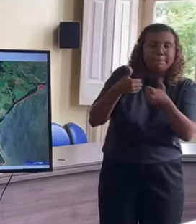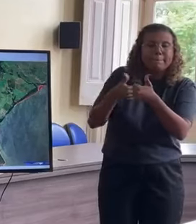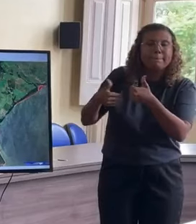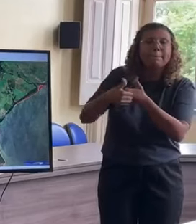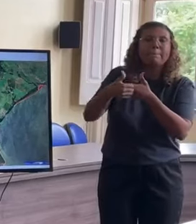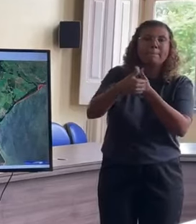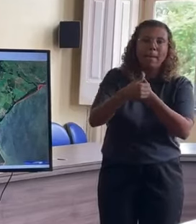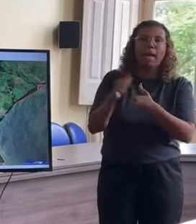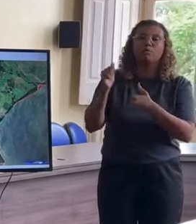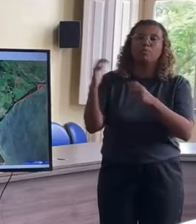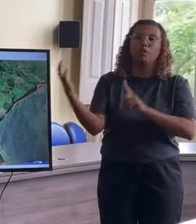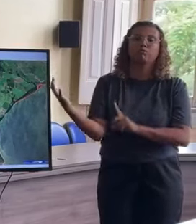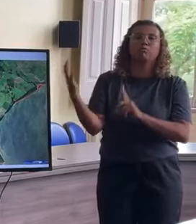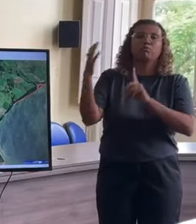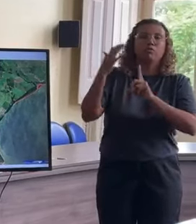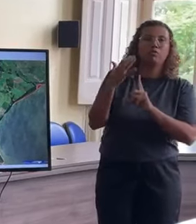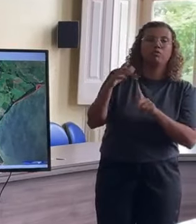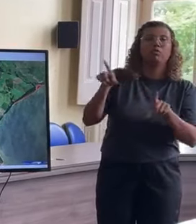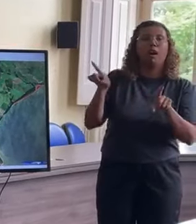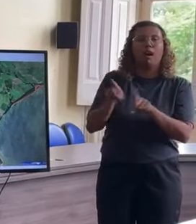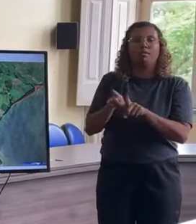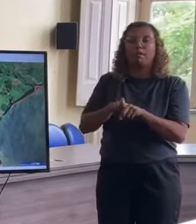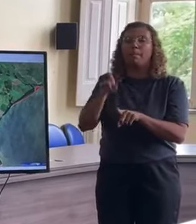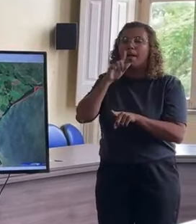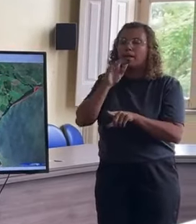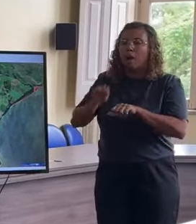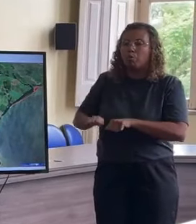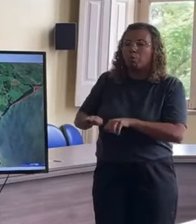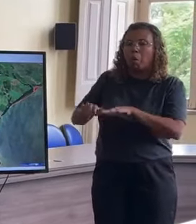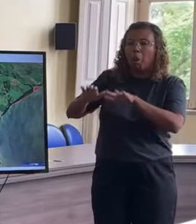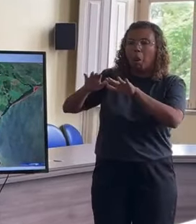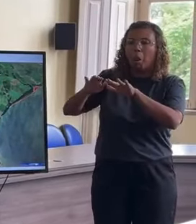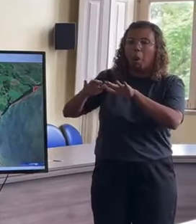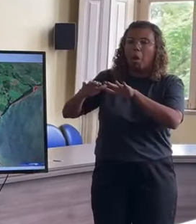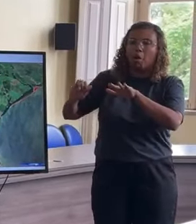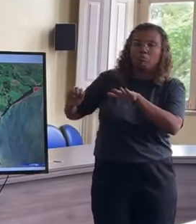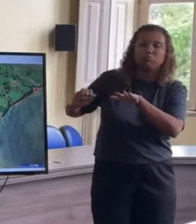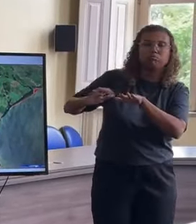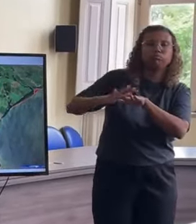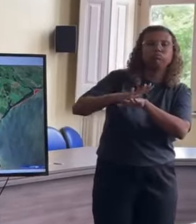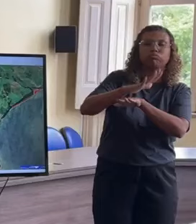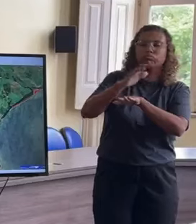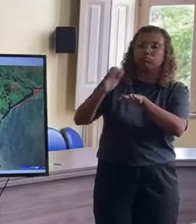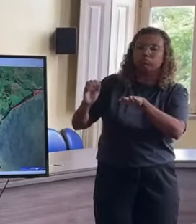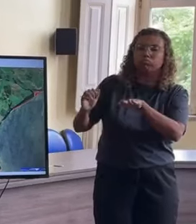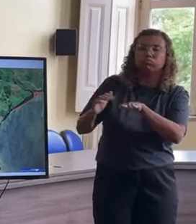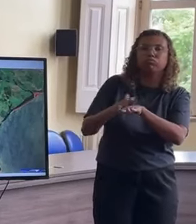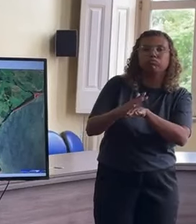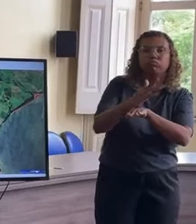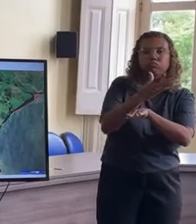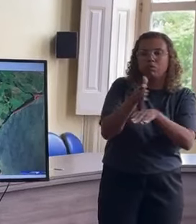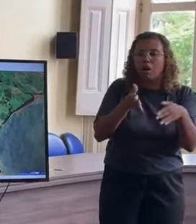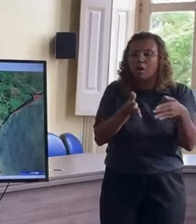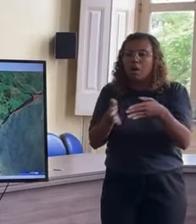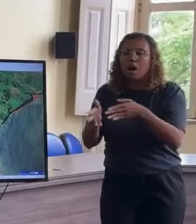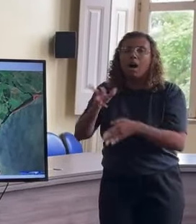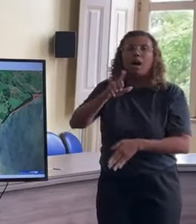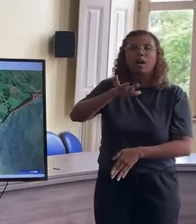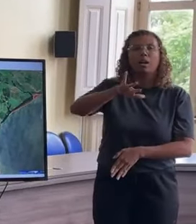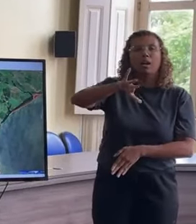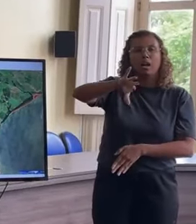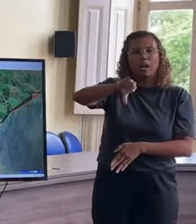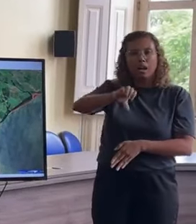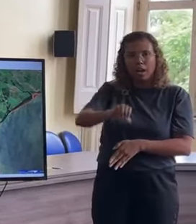dependendo do nível do São Gonçalo, do aumento de outros canais de contribuição, de rios e afluentes